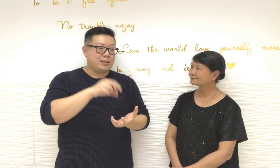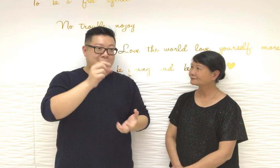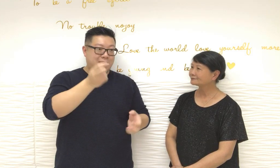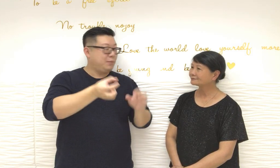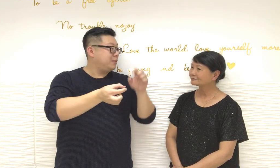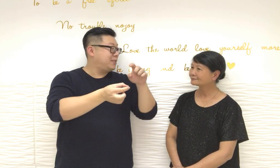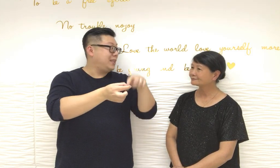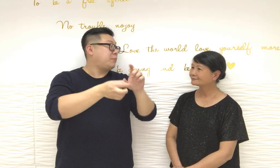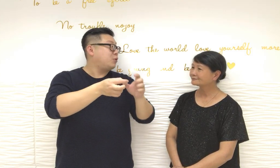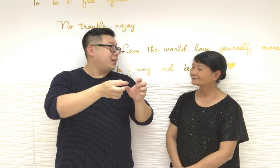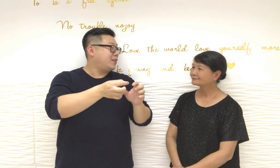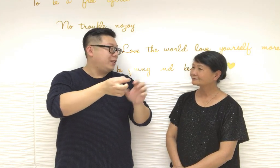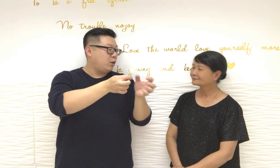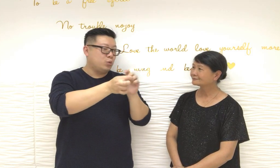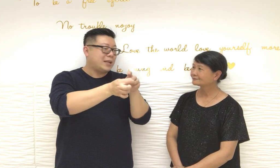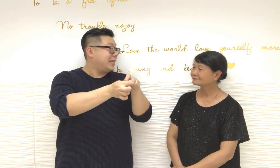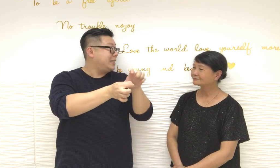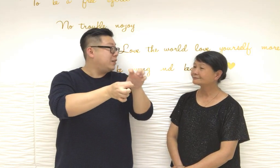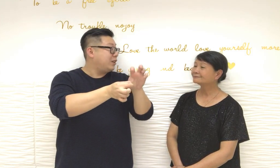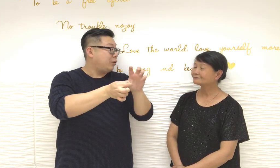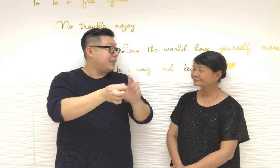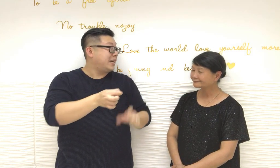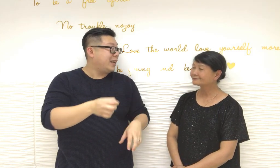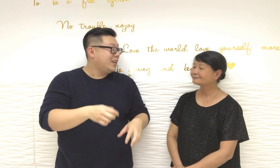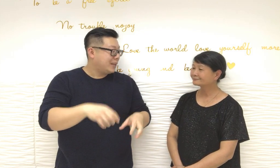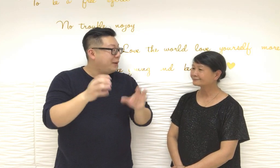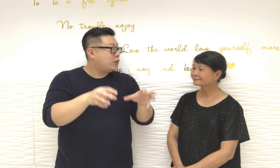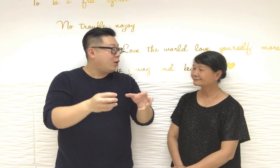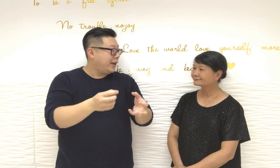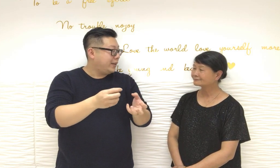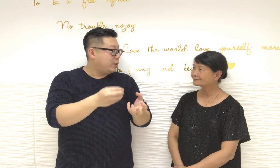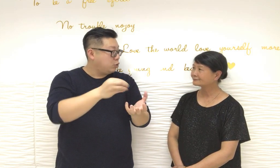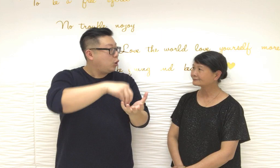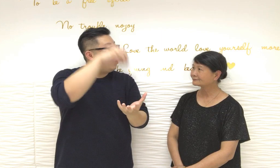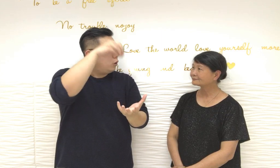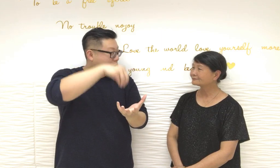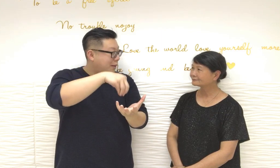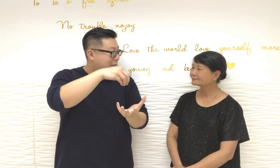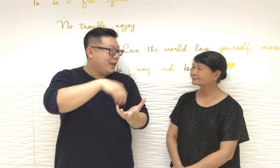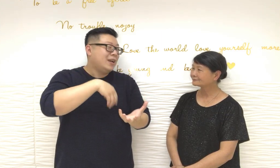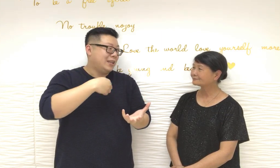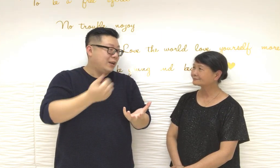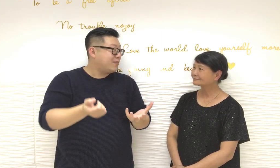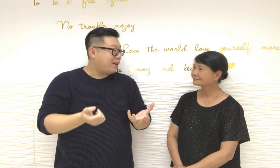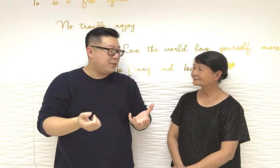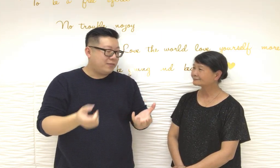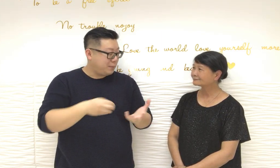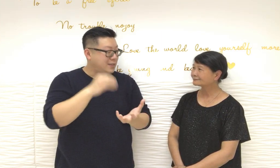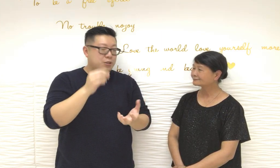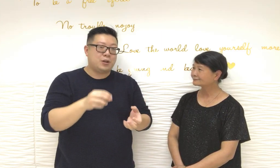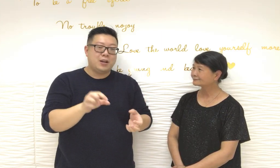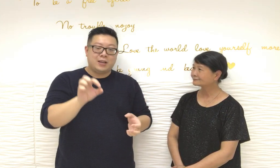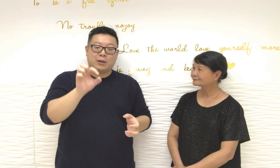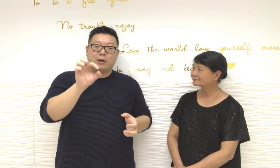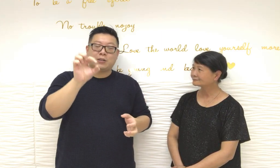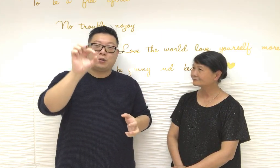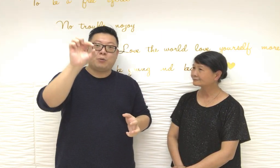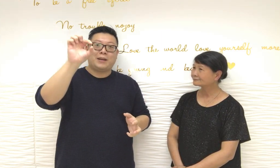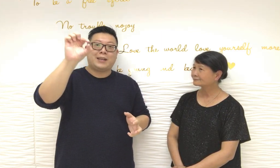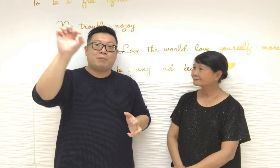只是點那些很小的油燈仔你當作吹旺格然後發訊息然後我全部放這麼